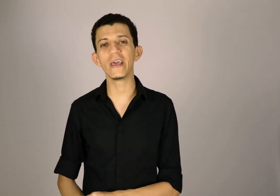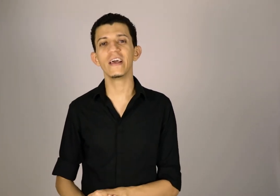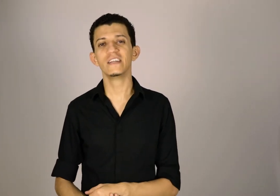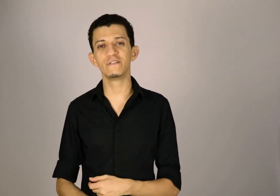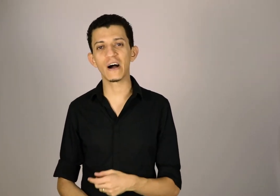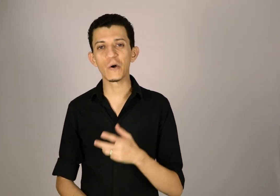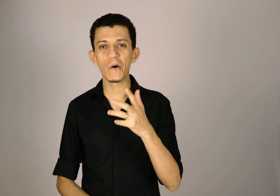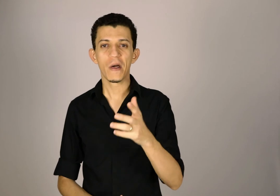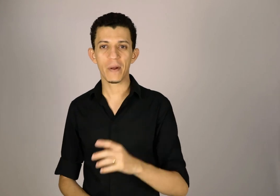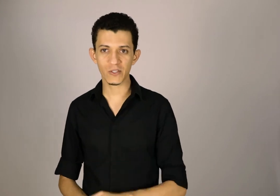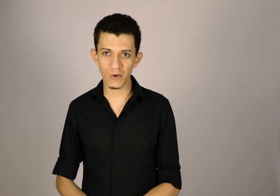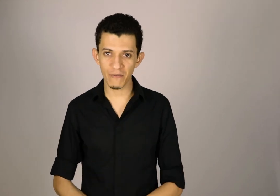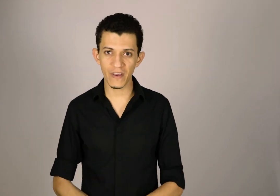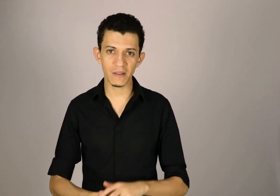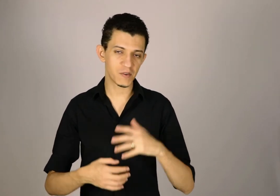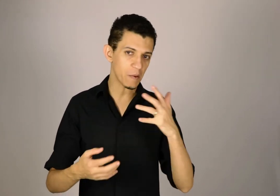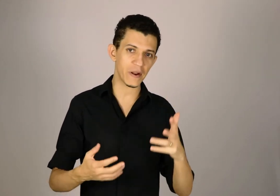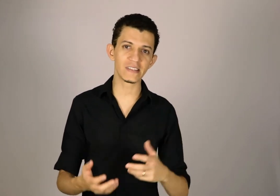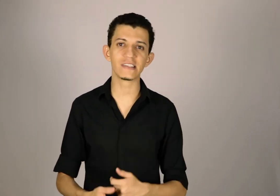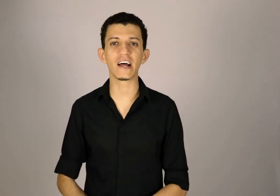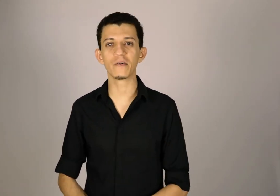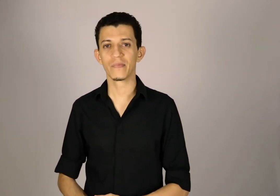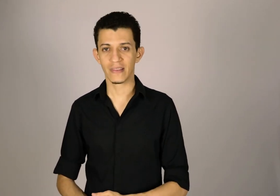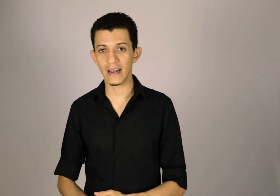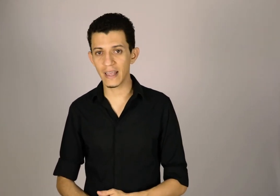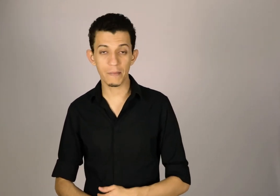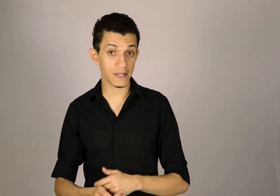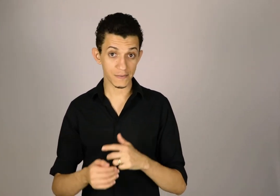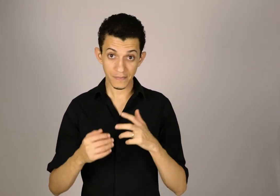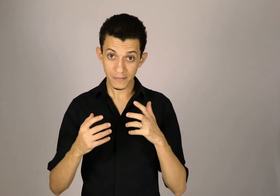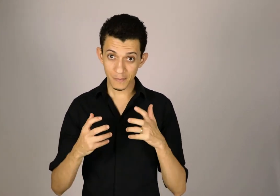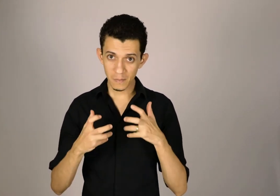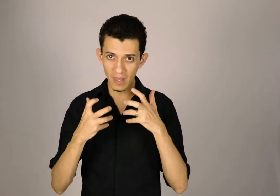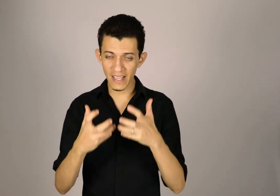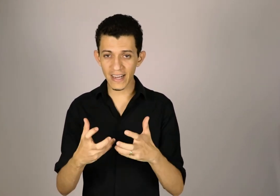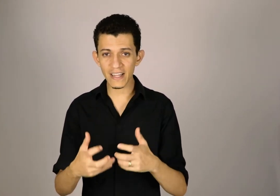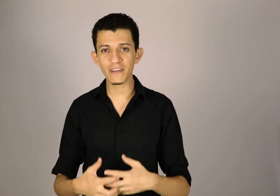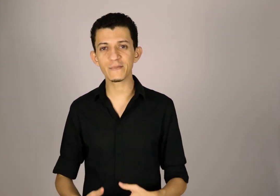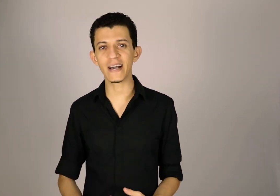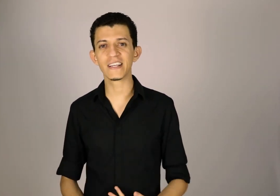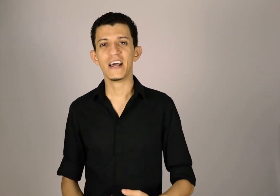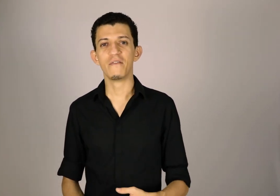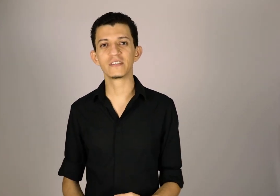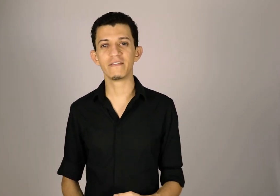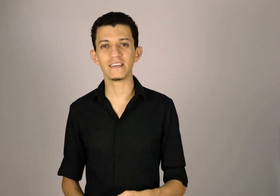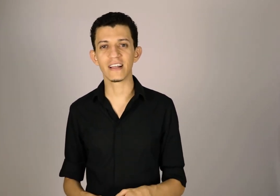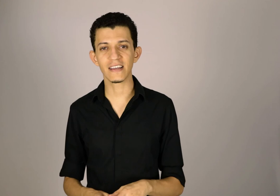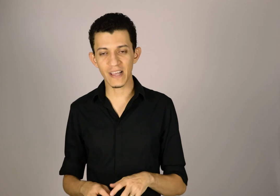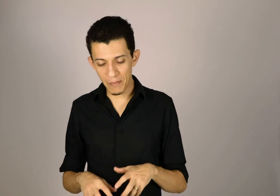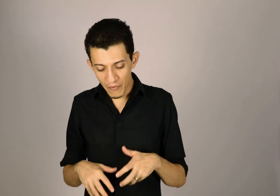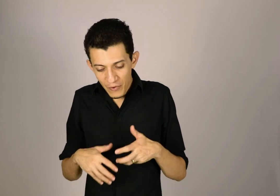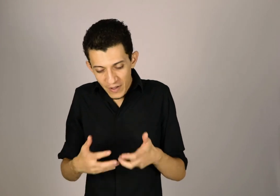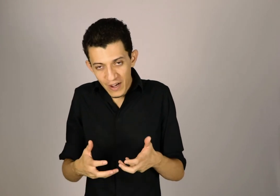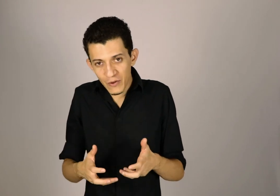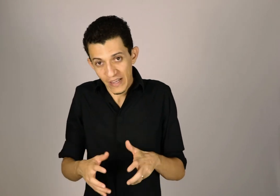de valor para a sua vida, para o seu aprendizado da Libras. E cada vez mais, você vai estar se aprofundando, se